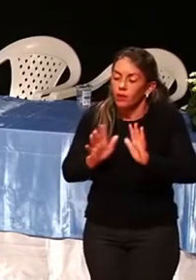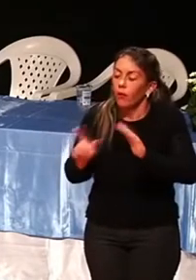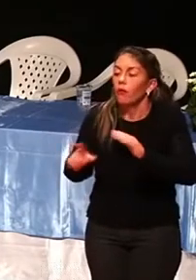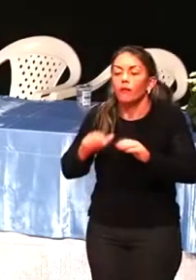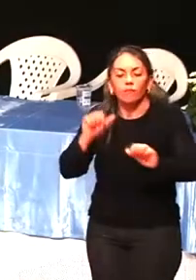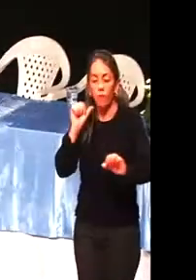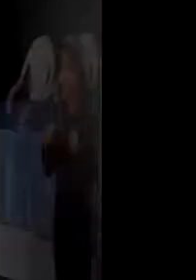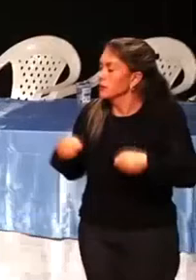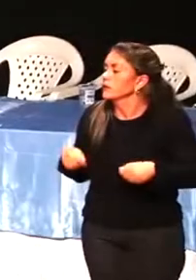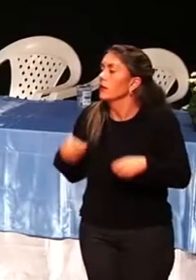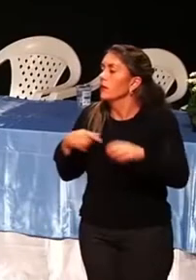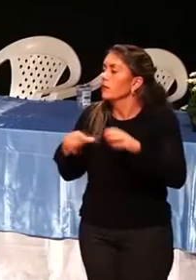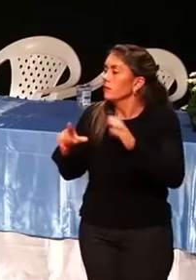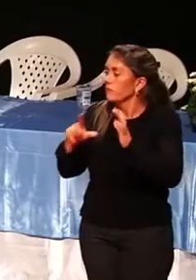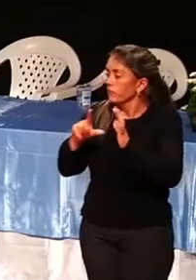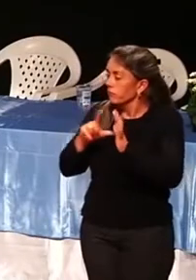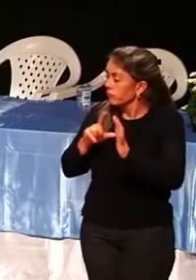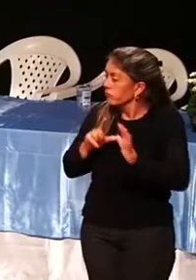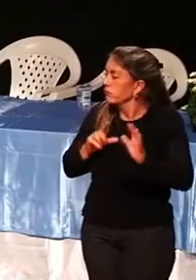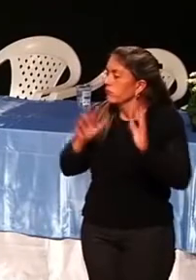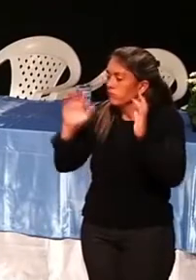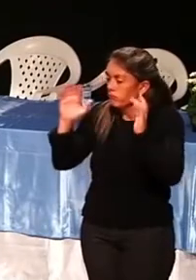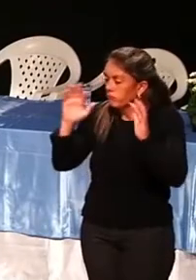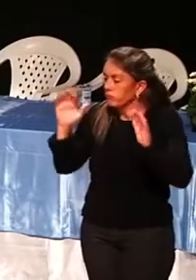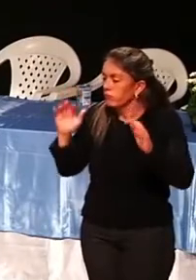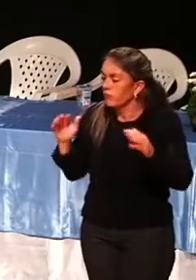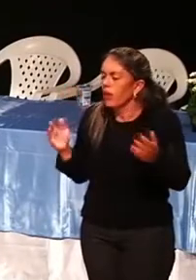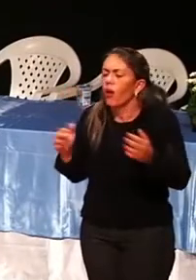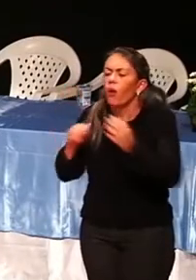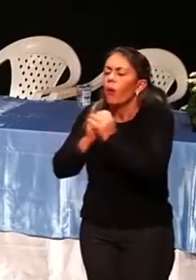essa faxina mental. Por que que a oração ajuda?